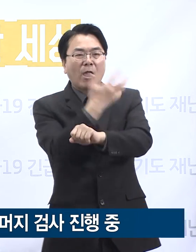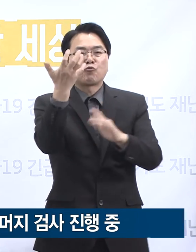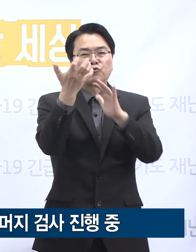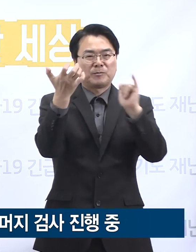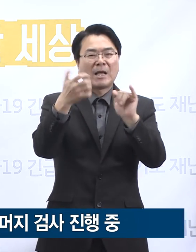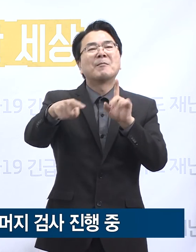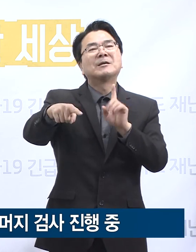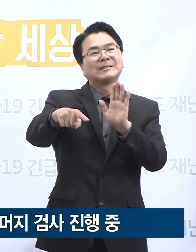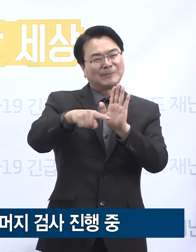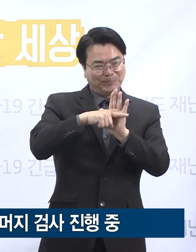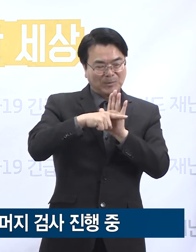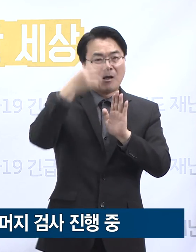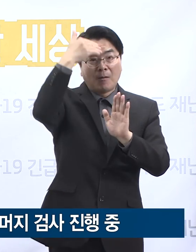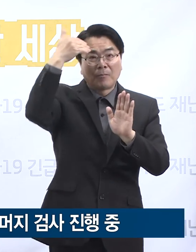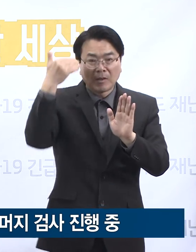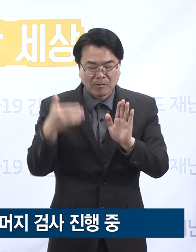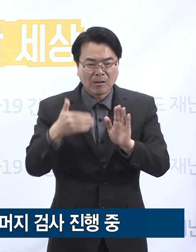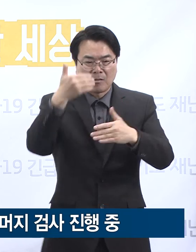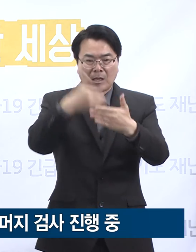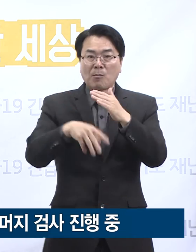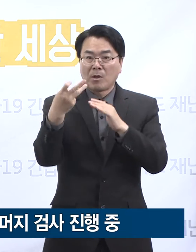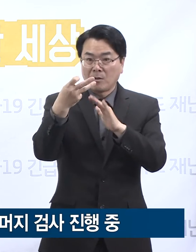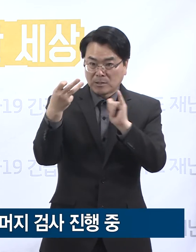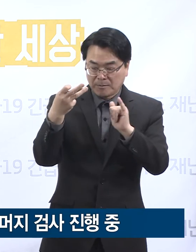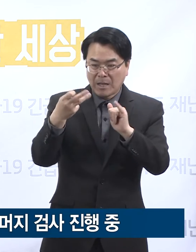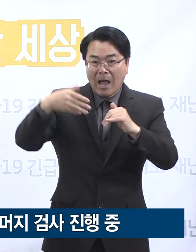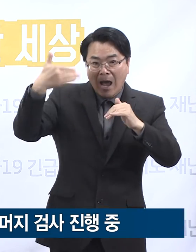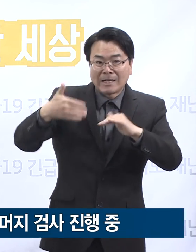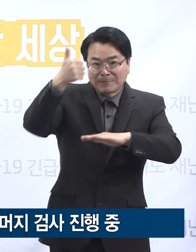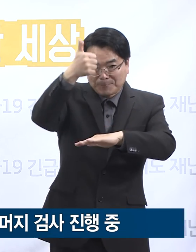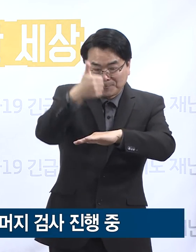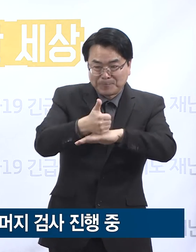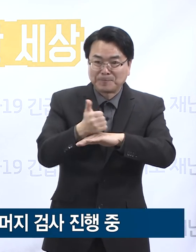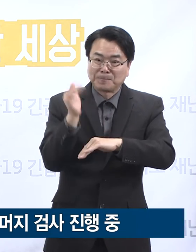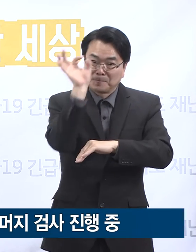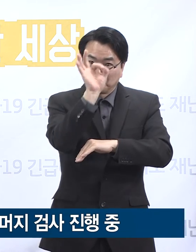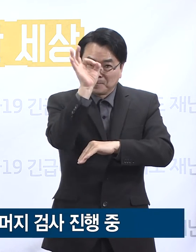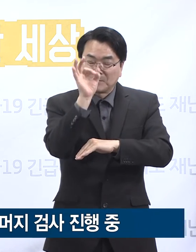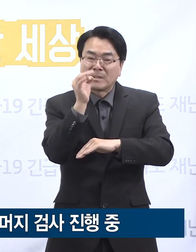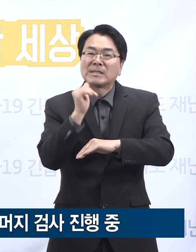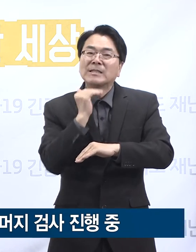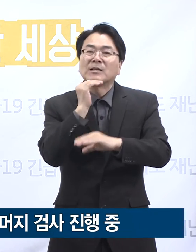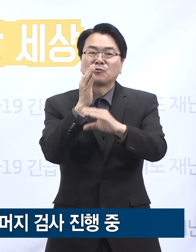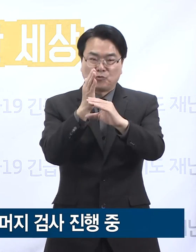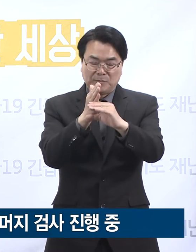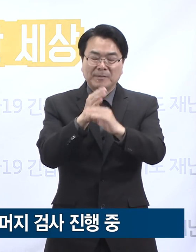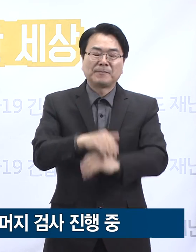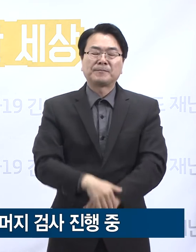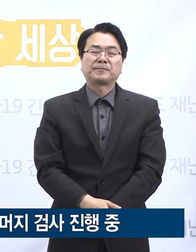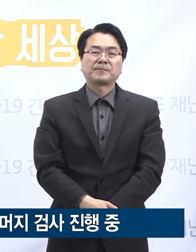판정을 받았고 나머지 13명은 검사 진행 중으로 지속적으로 모니터링 중입니다.